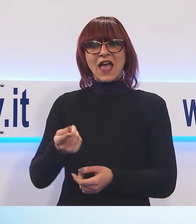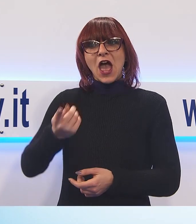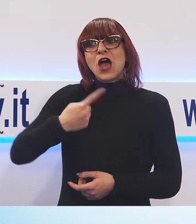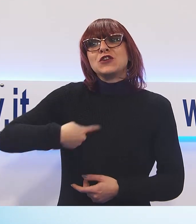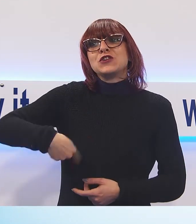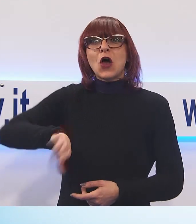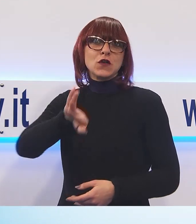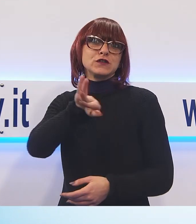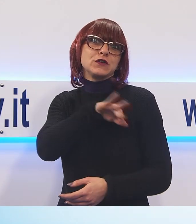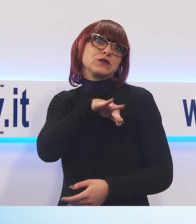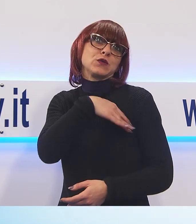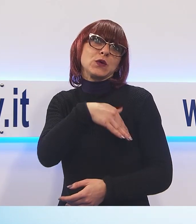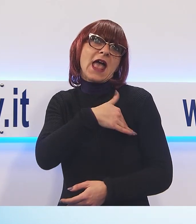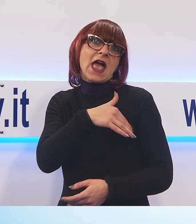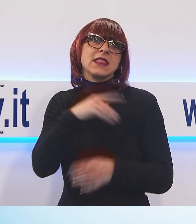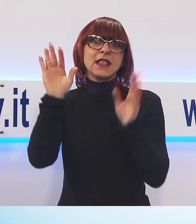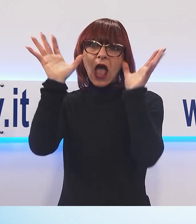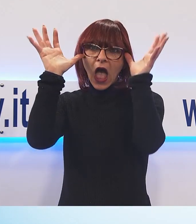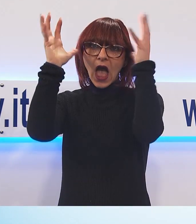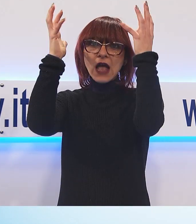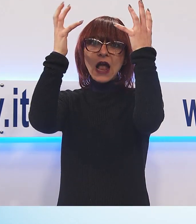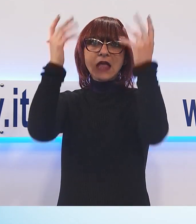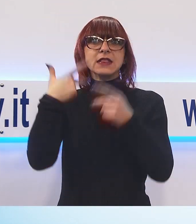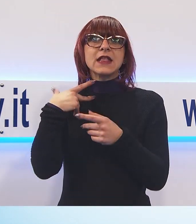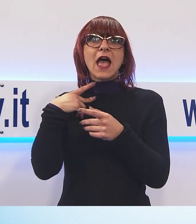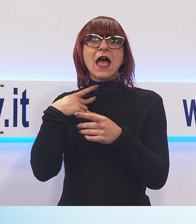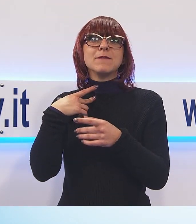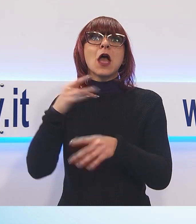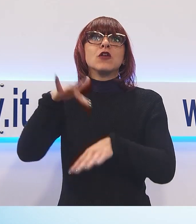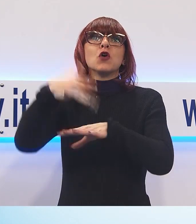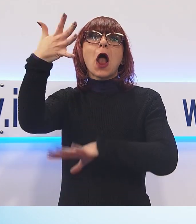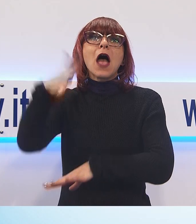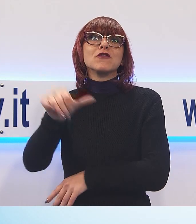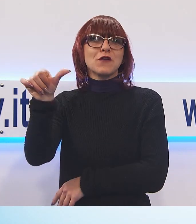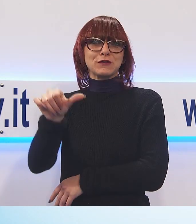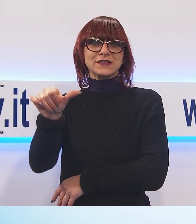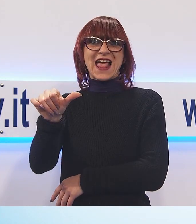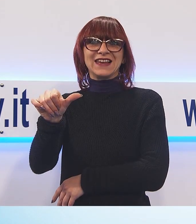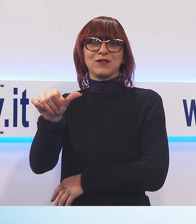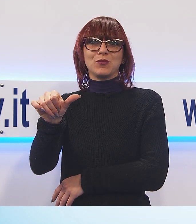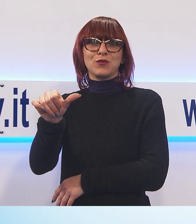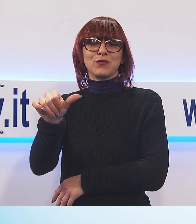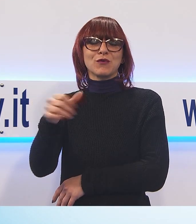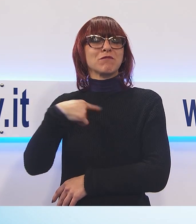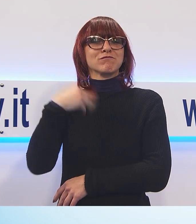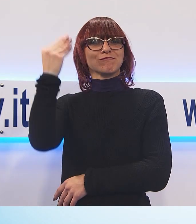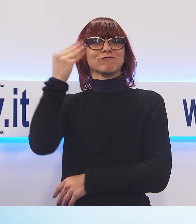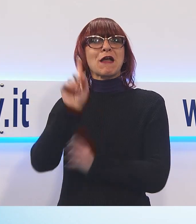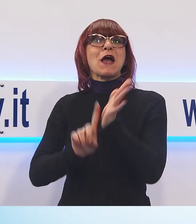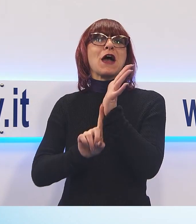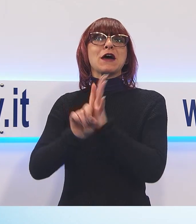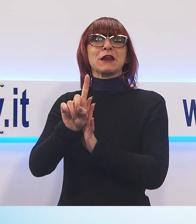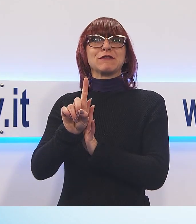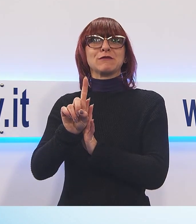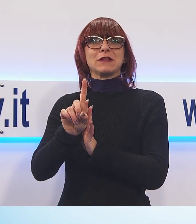e le nostre accademiste sono arrivate fino a Salisburgo e io credo che sia un risultato che fino a